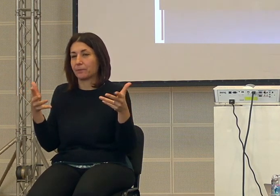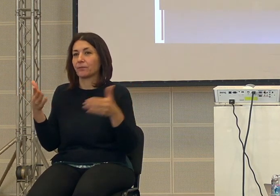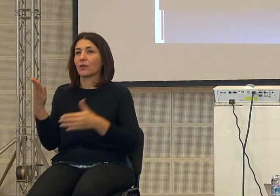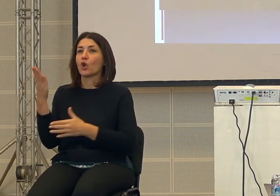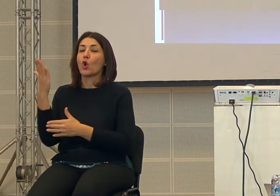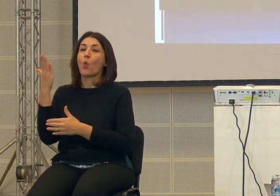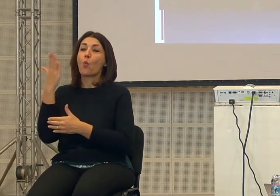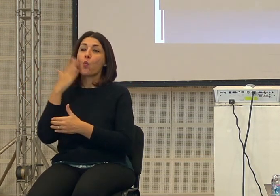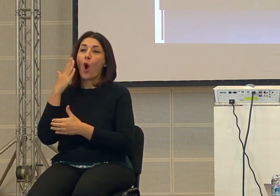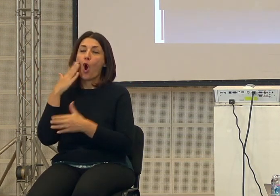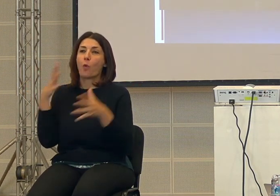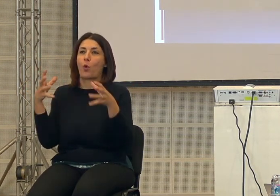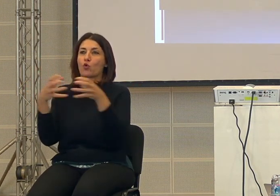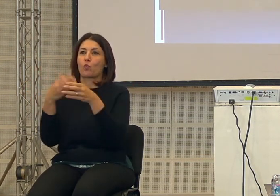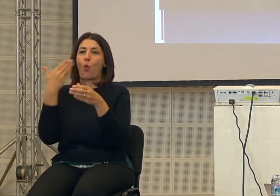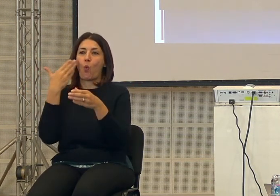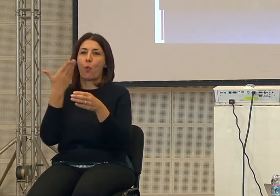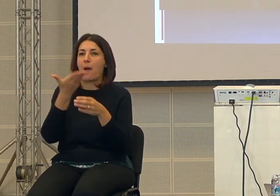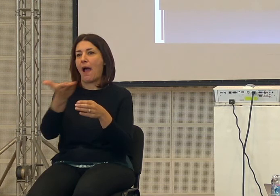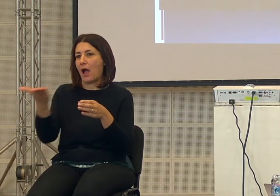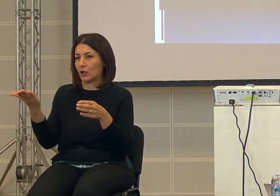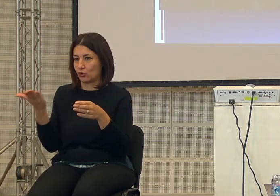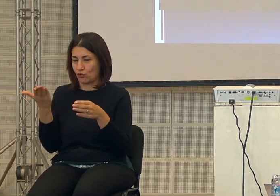'uomo la specie umana in realtà